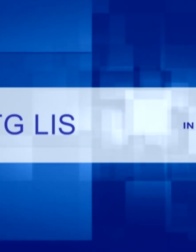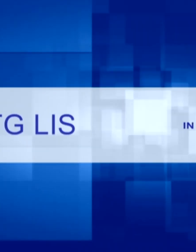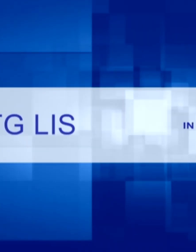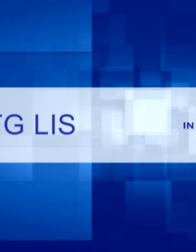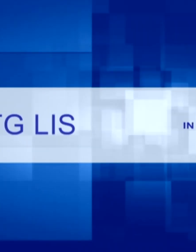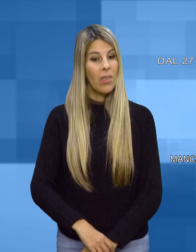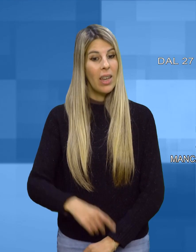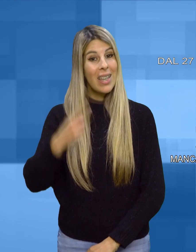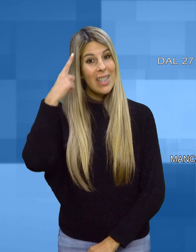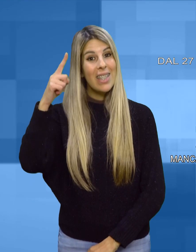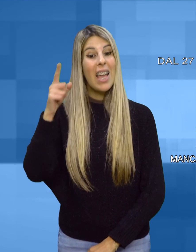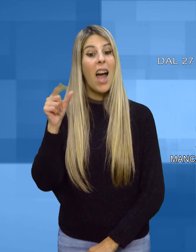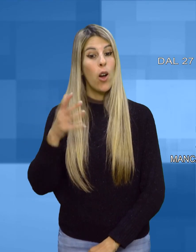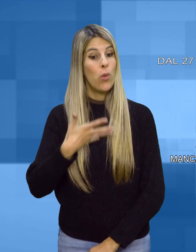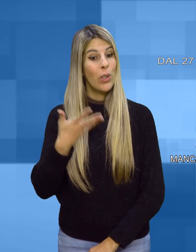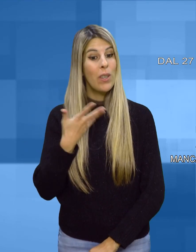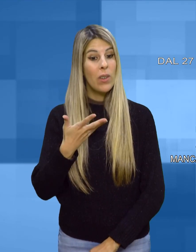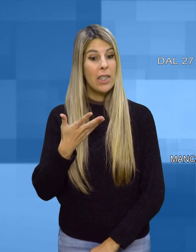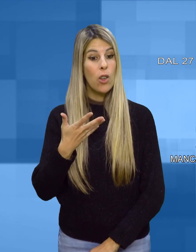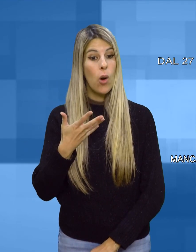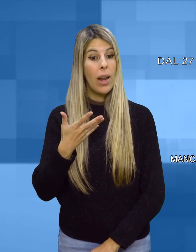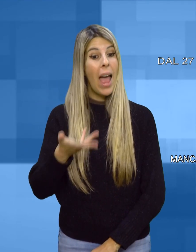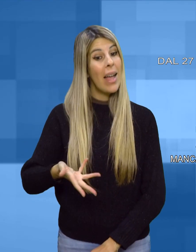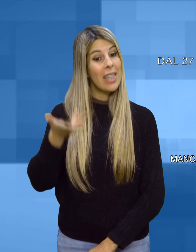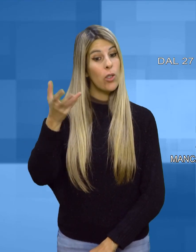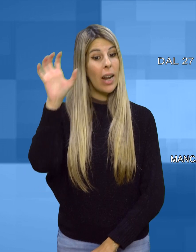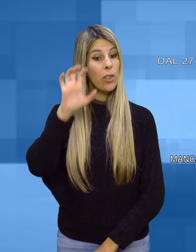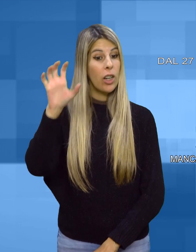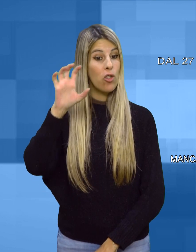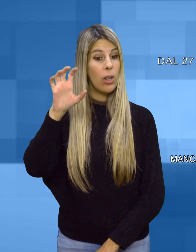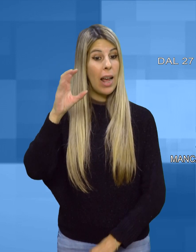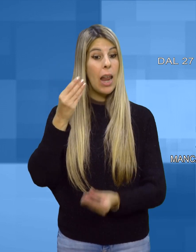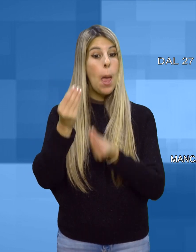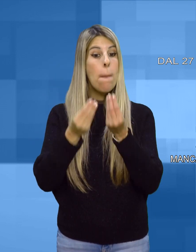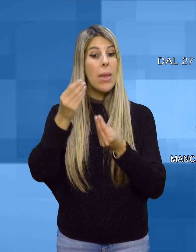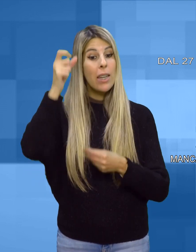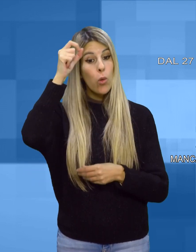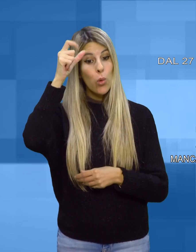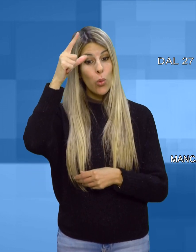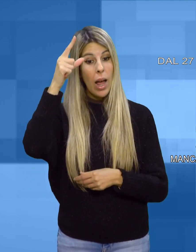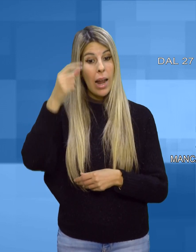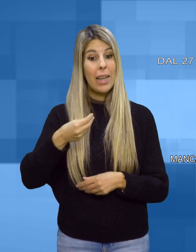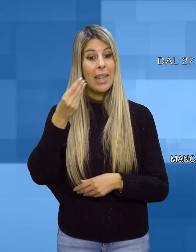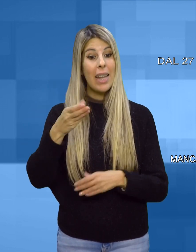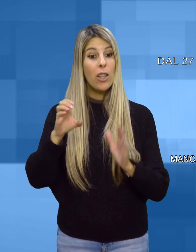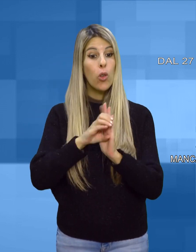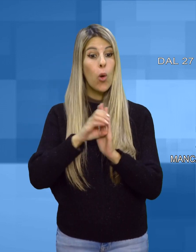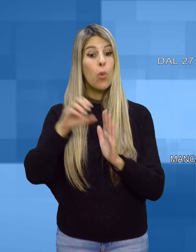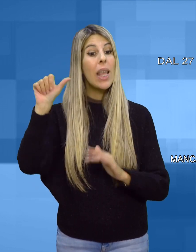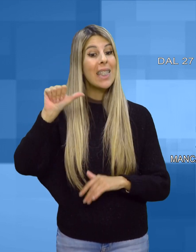Si apprende con soddisfazione che l'assessorato regionale ai beni culturali ha attribuito al comune di Sedilo il